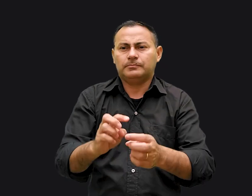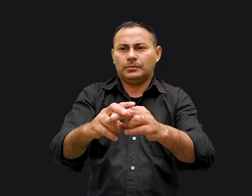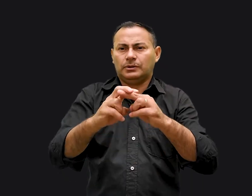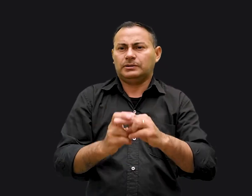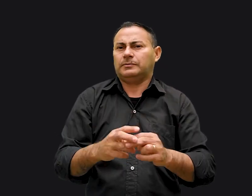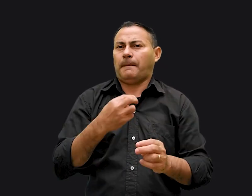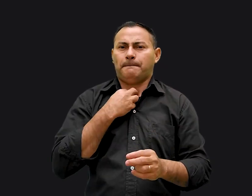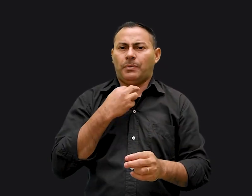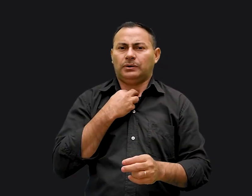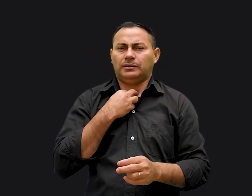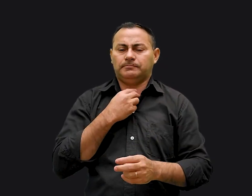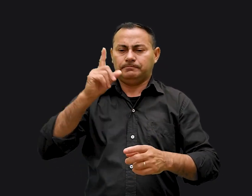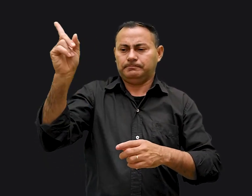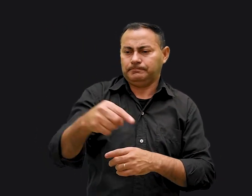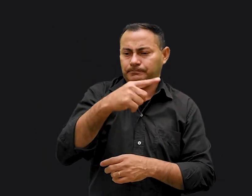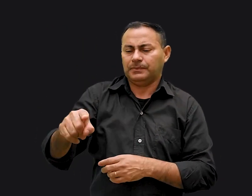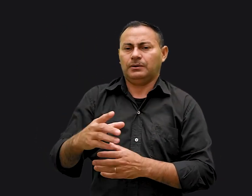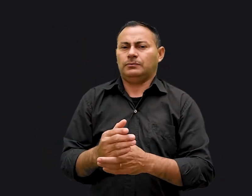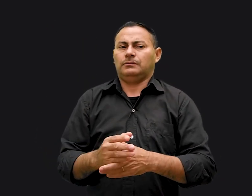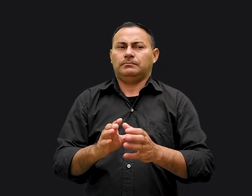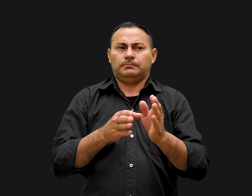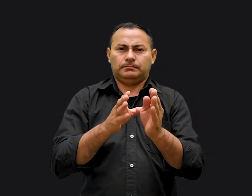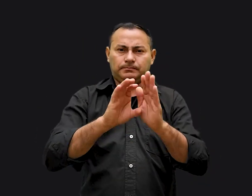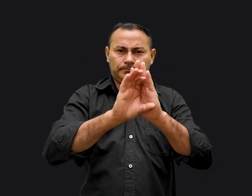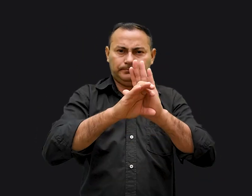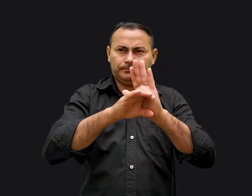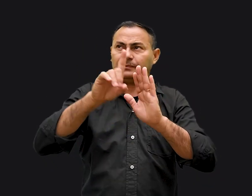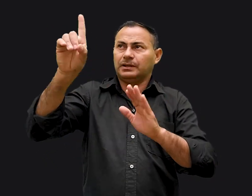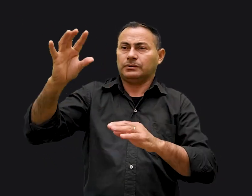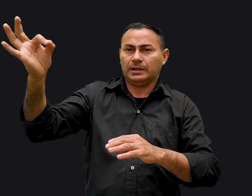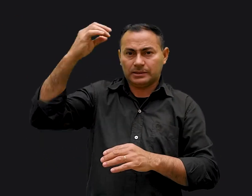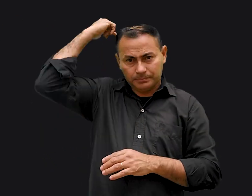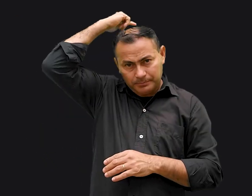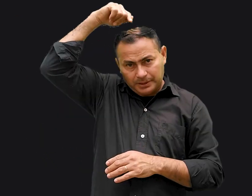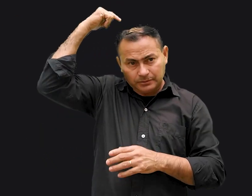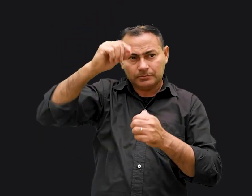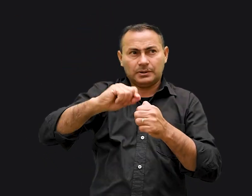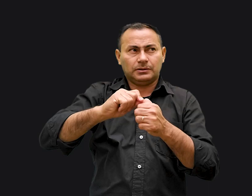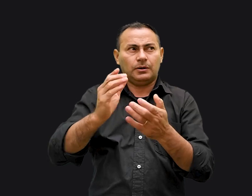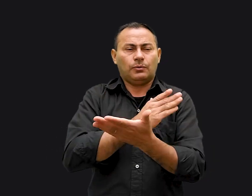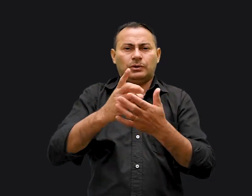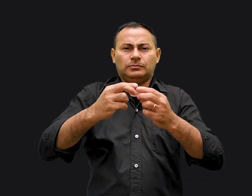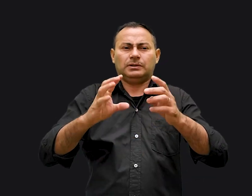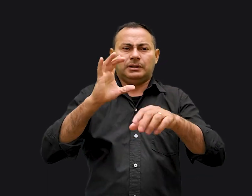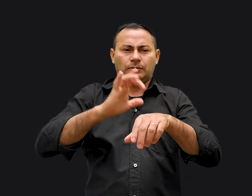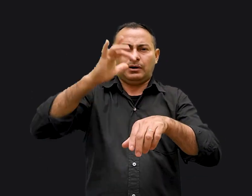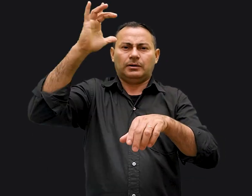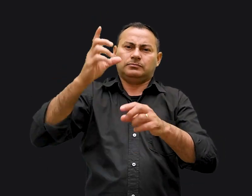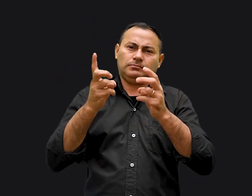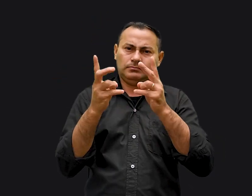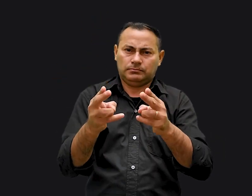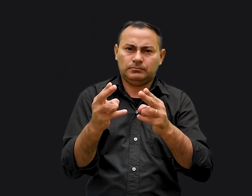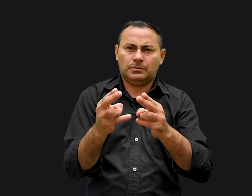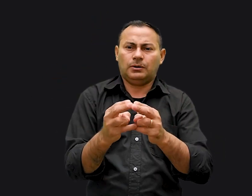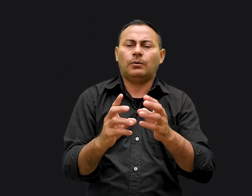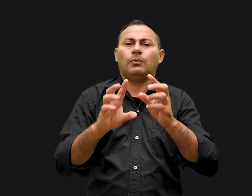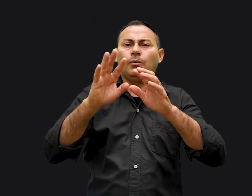Portanto, não poderemos eliminar ou violar o conceito de que Deus é espírito fazendo alguma coisa tangível, como um ídolo.